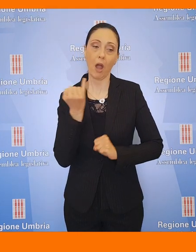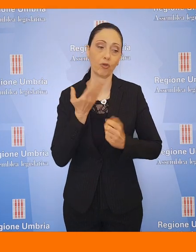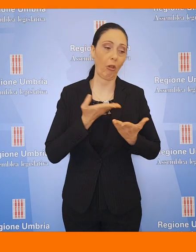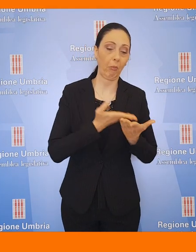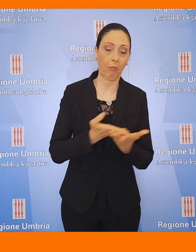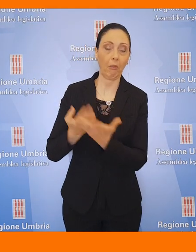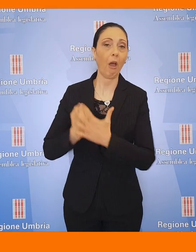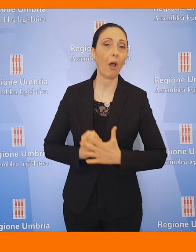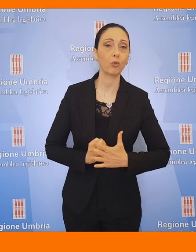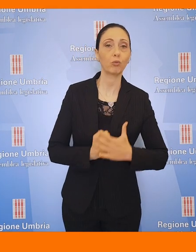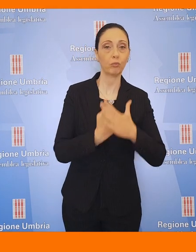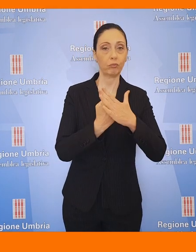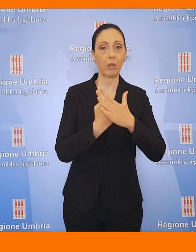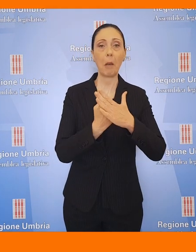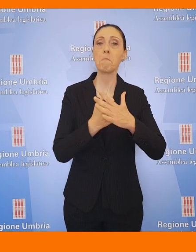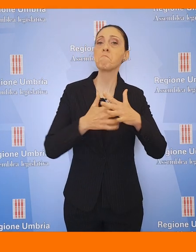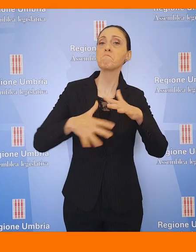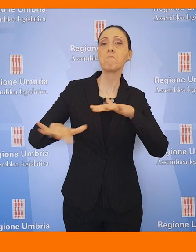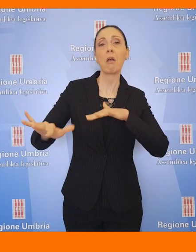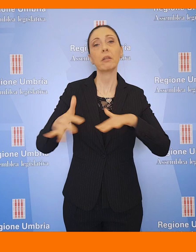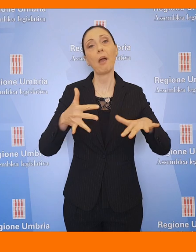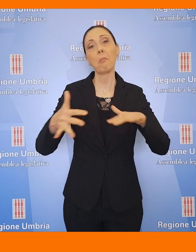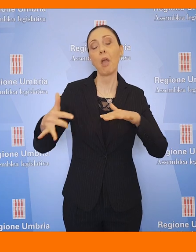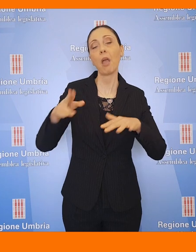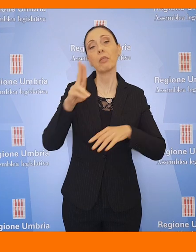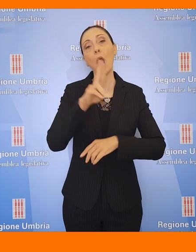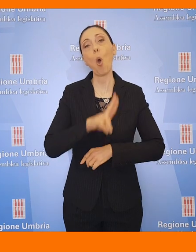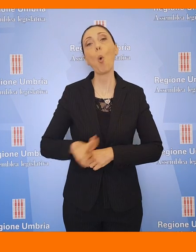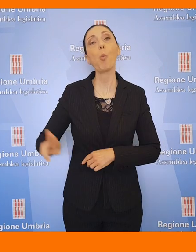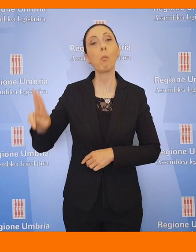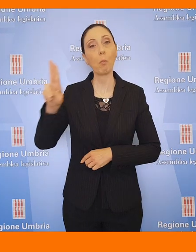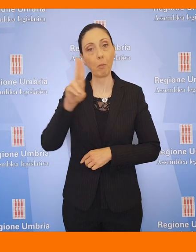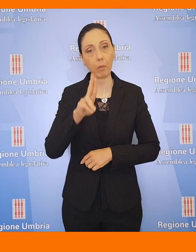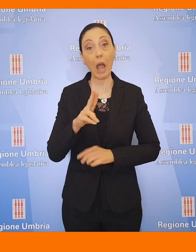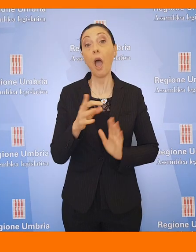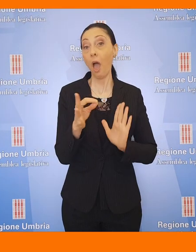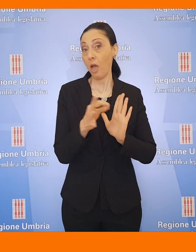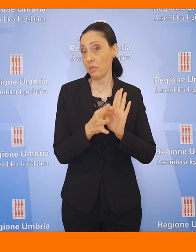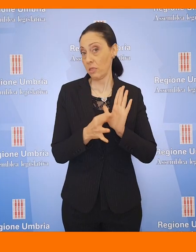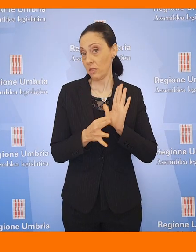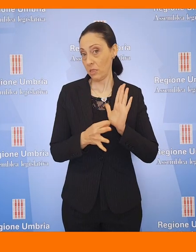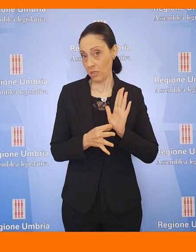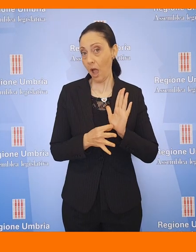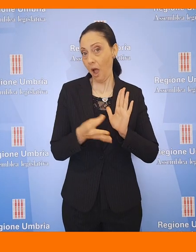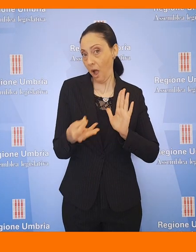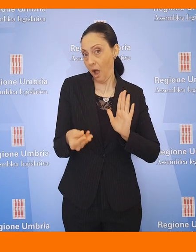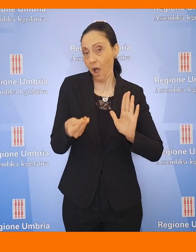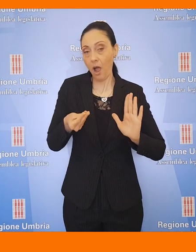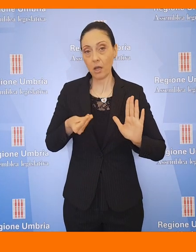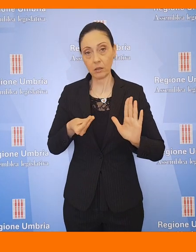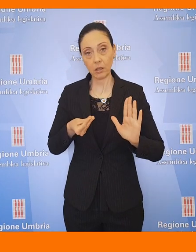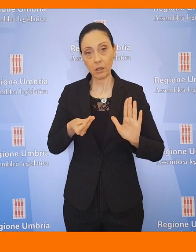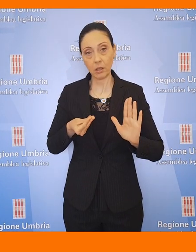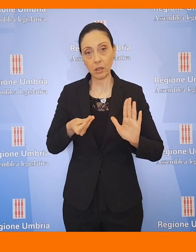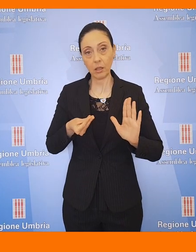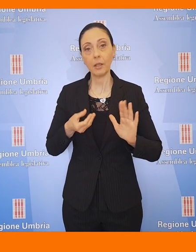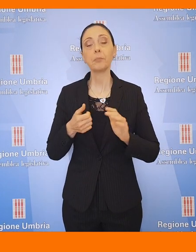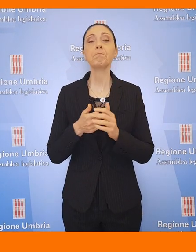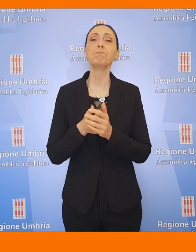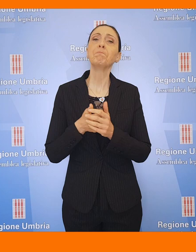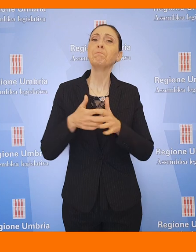supporto. Mediamente l'Umbria è, secondo i dati, sono stati forniti